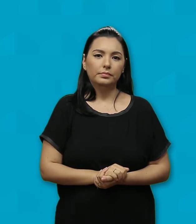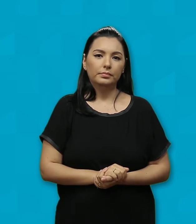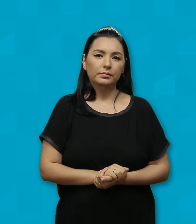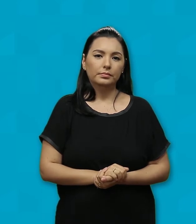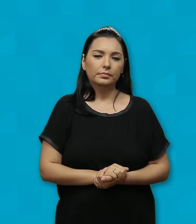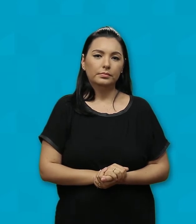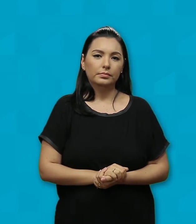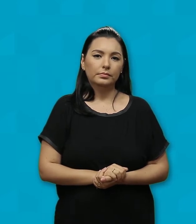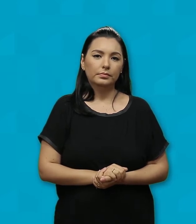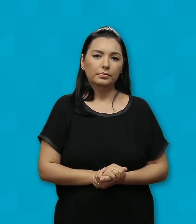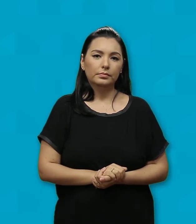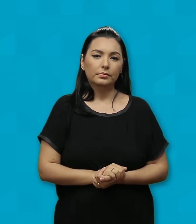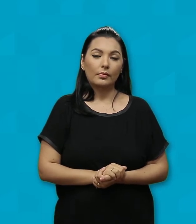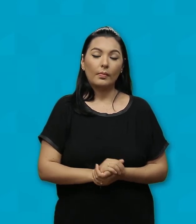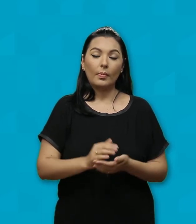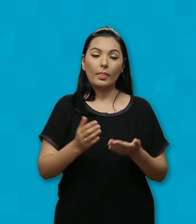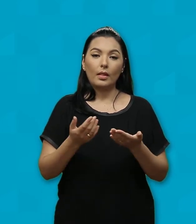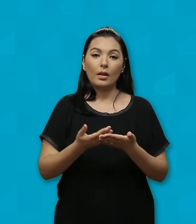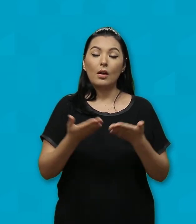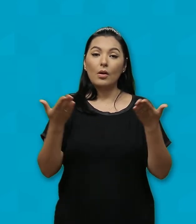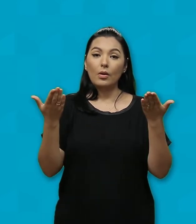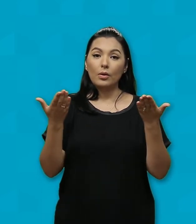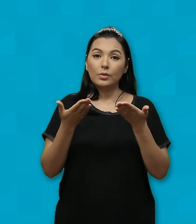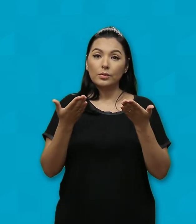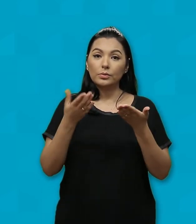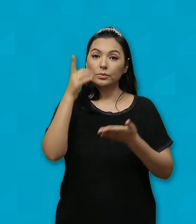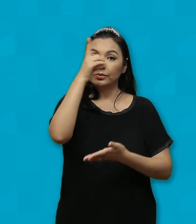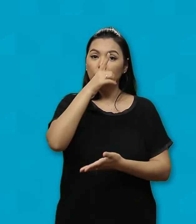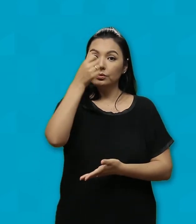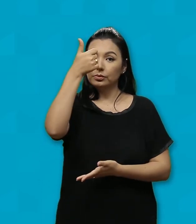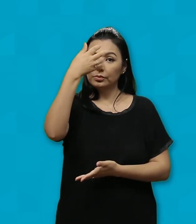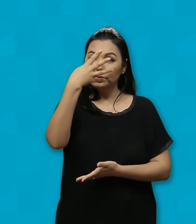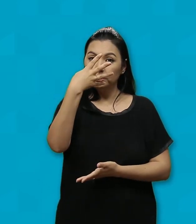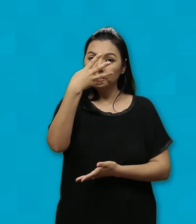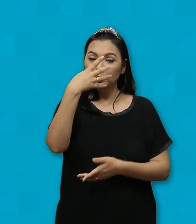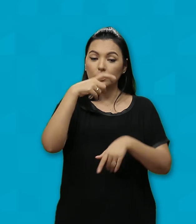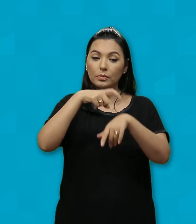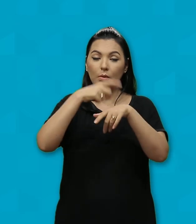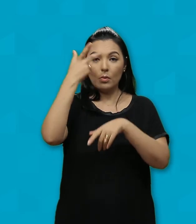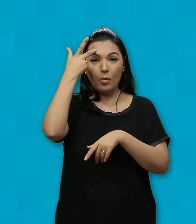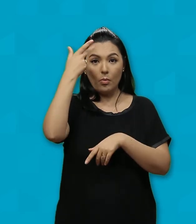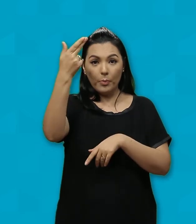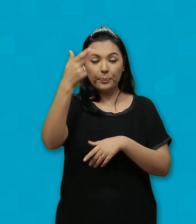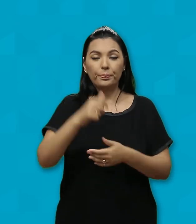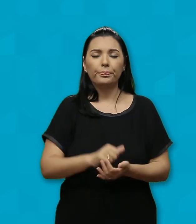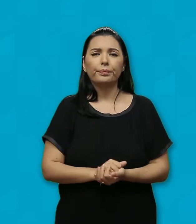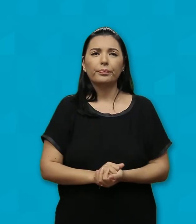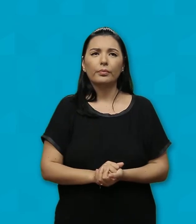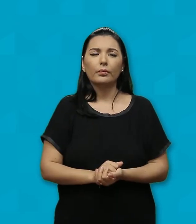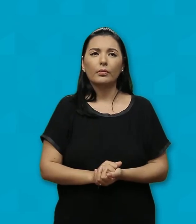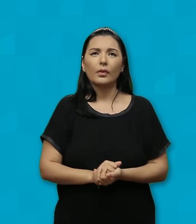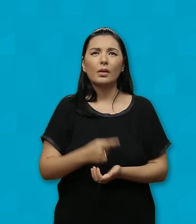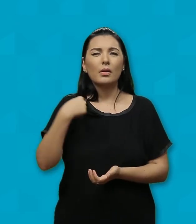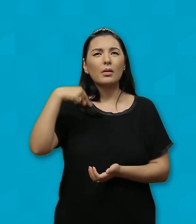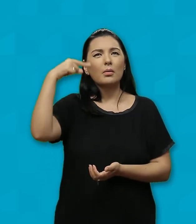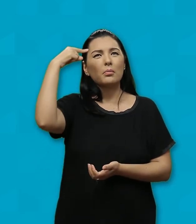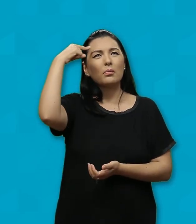A liturgia do 14º domingo do tempo comum Nos faz refletir sobre o Messias E